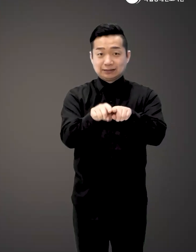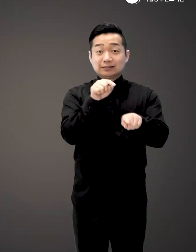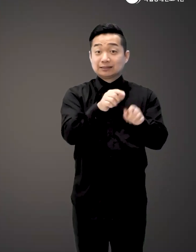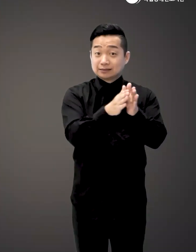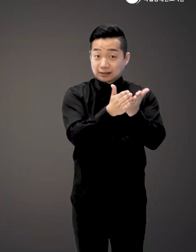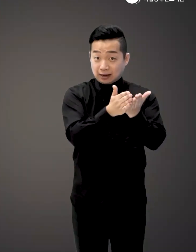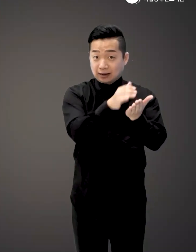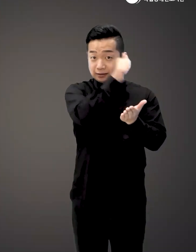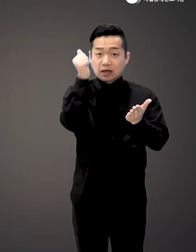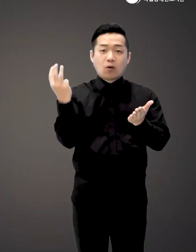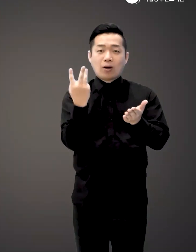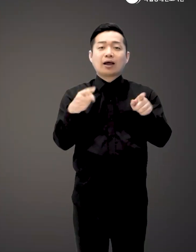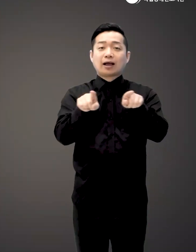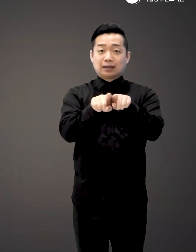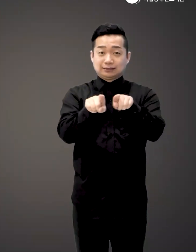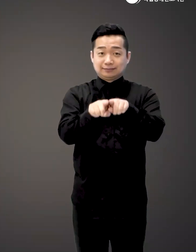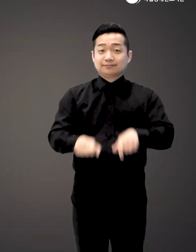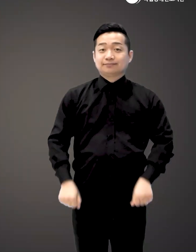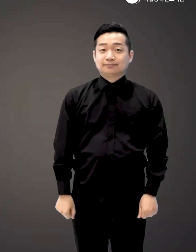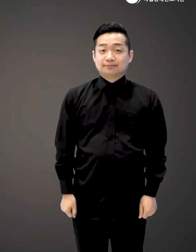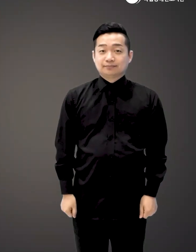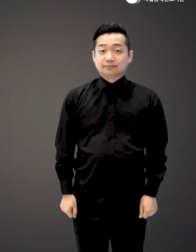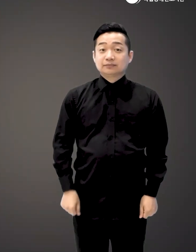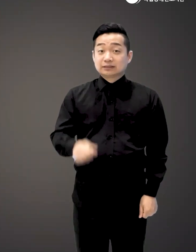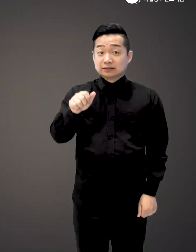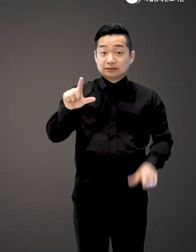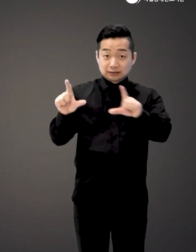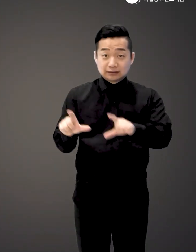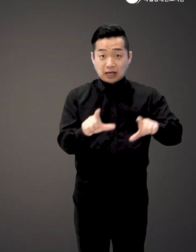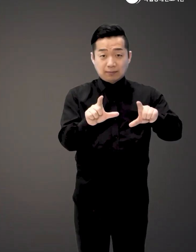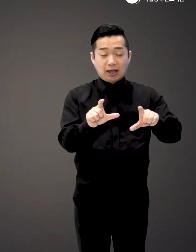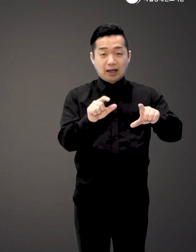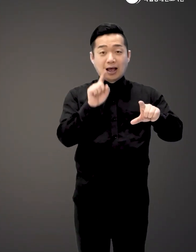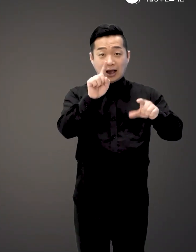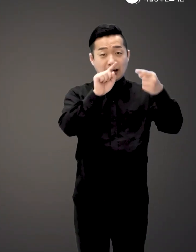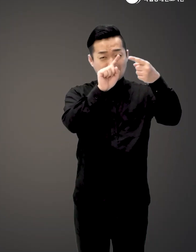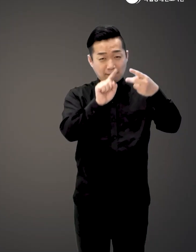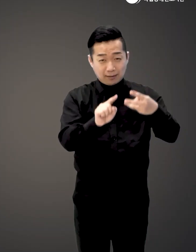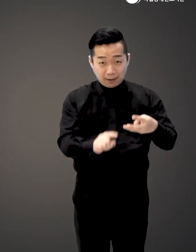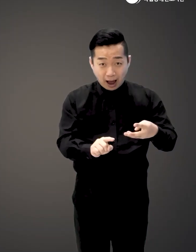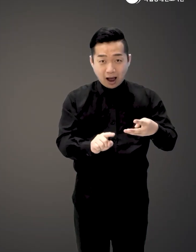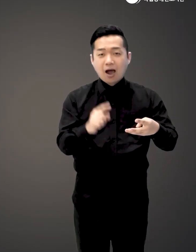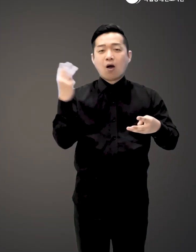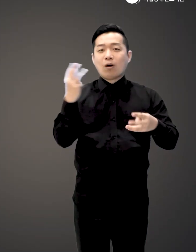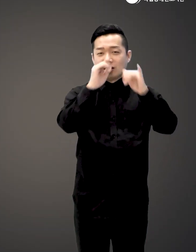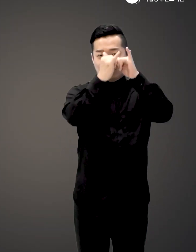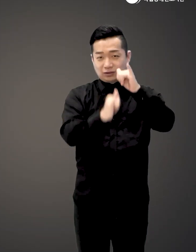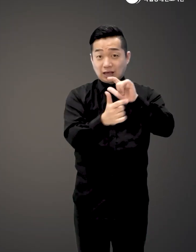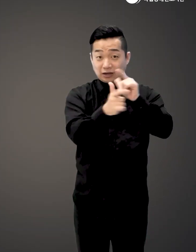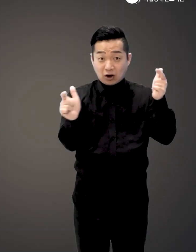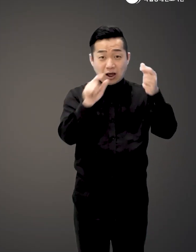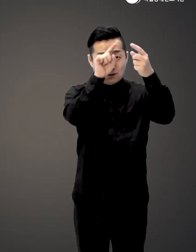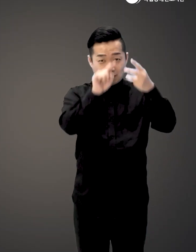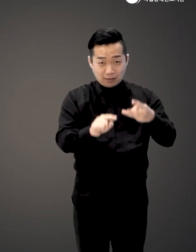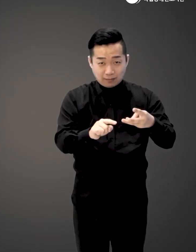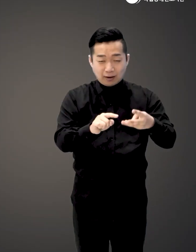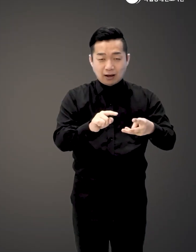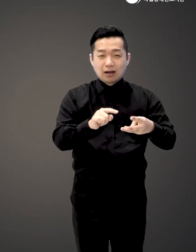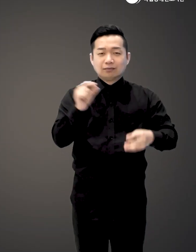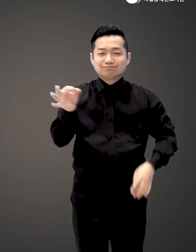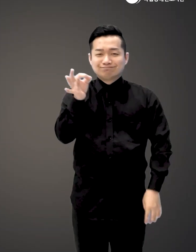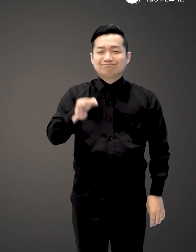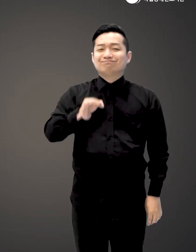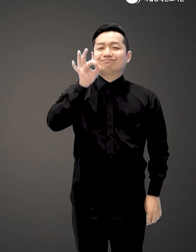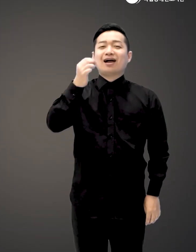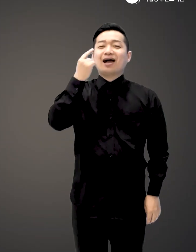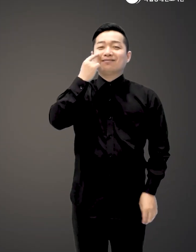함께 그리고 책, 인생 와인과 함께 삶의 한 챕터 그리고 와인 역사의 여러 챕터를 음미해